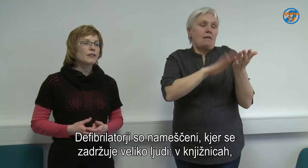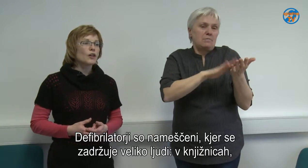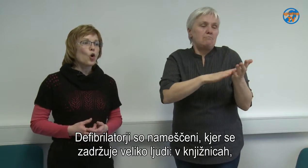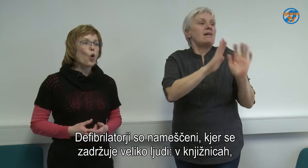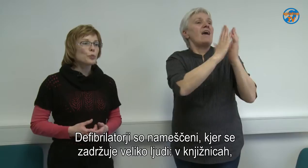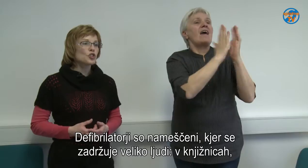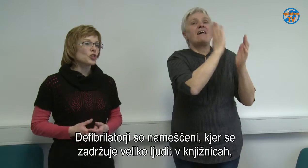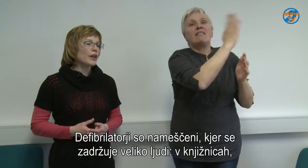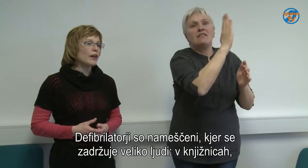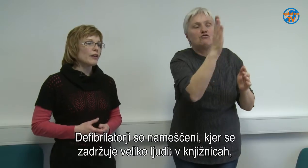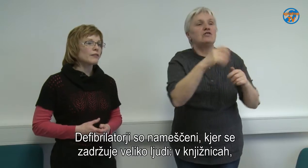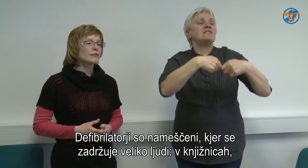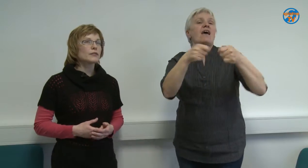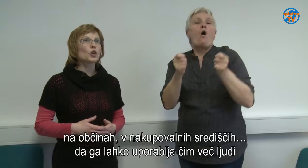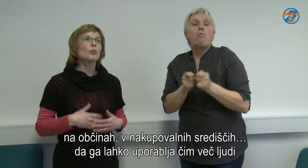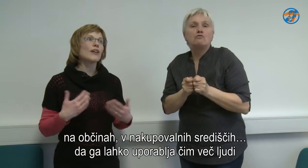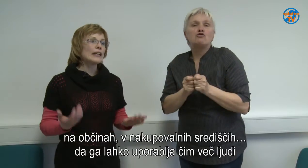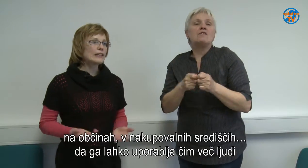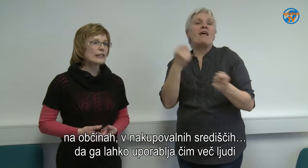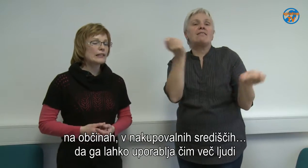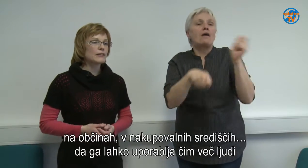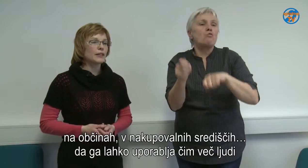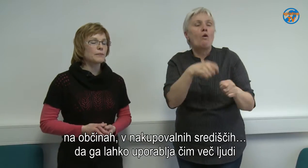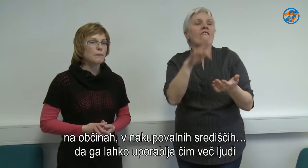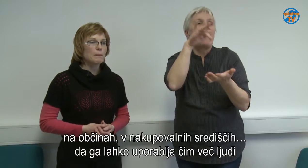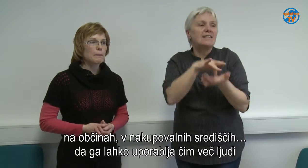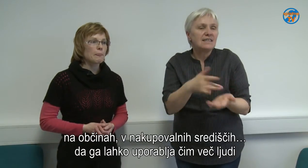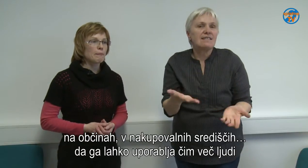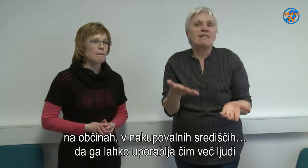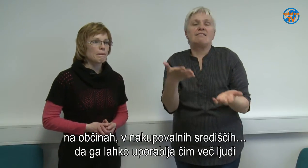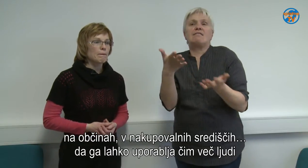knjižnice, občine, nakupovalni centri.